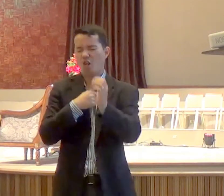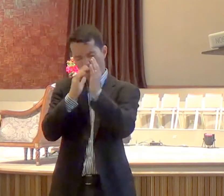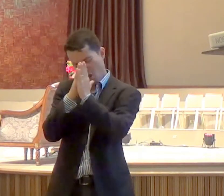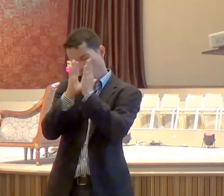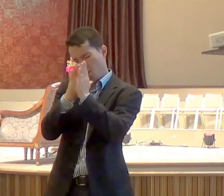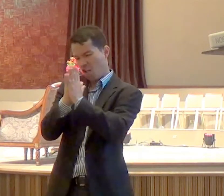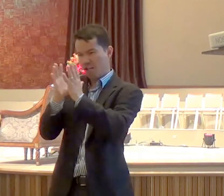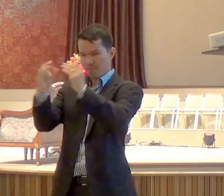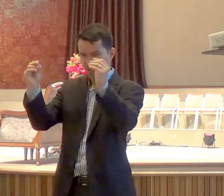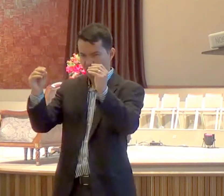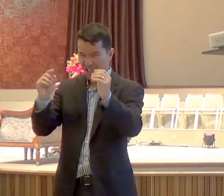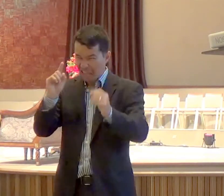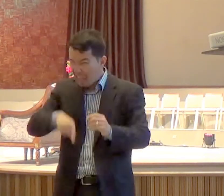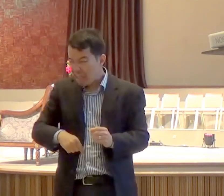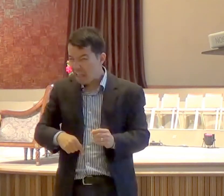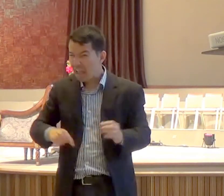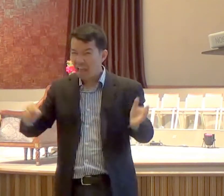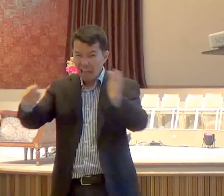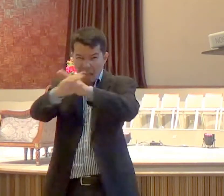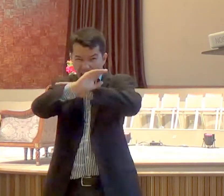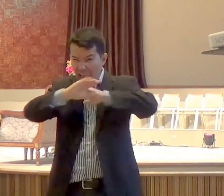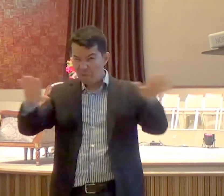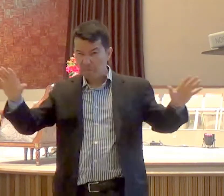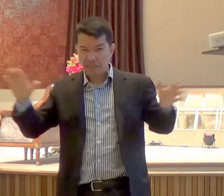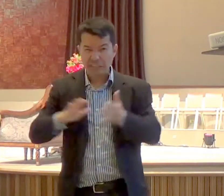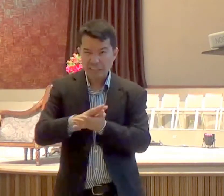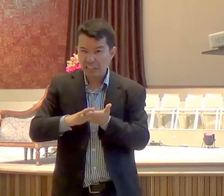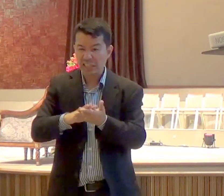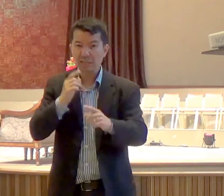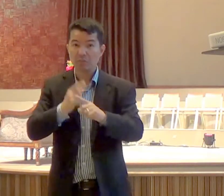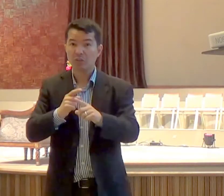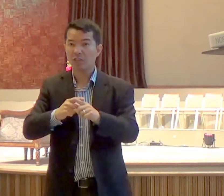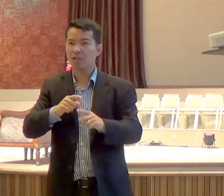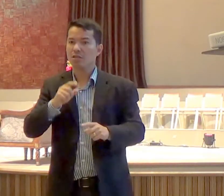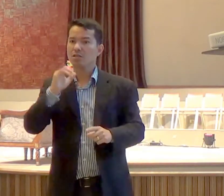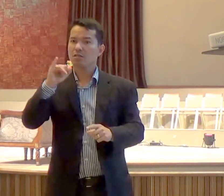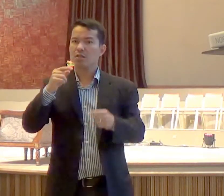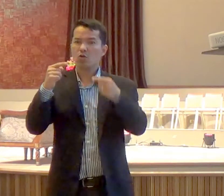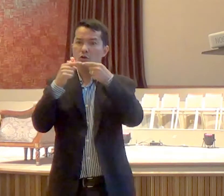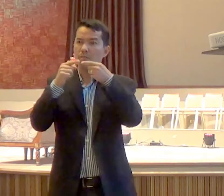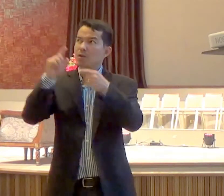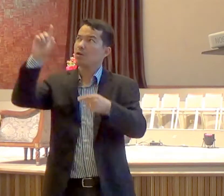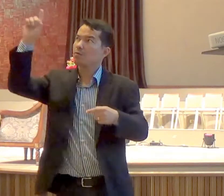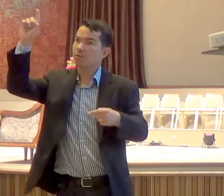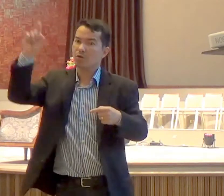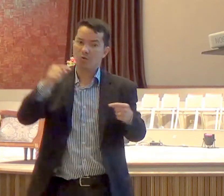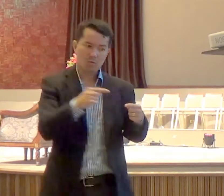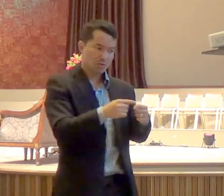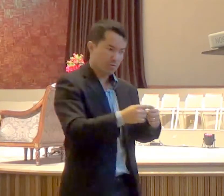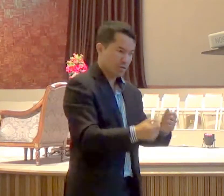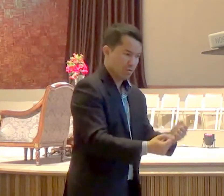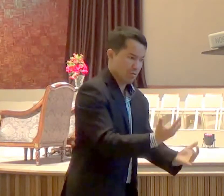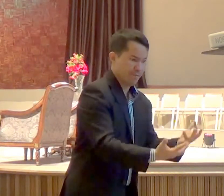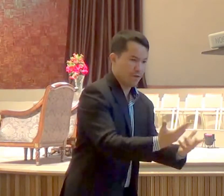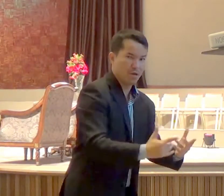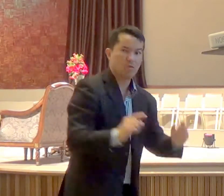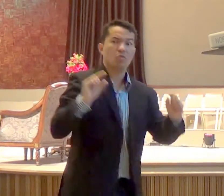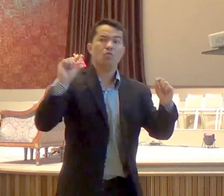nada, o que é de Deus, é de Deus, o que é do inferno, está lá no inferno, aquilo que não, pode